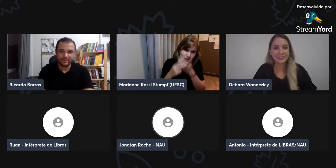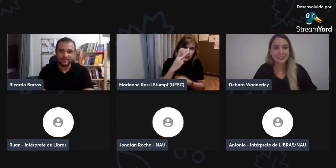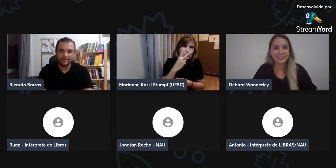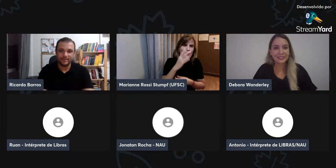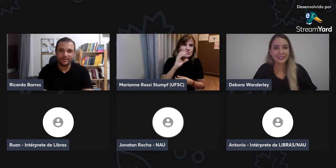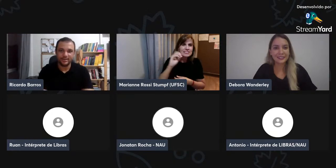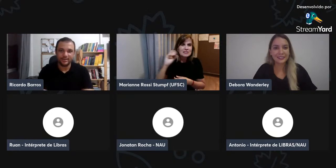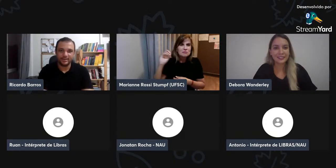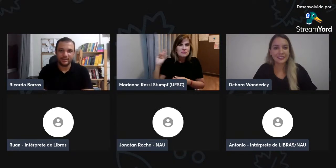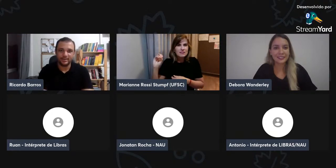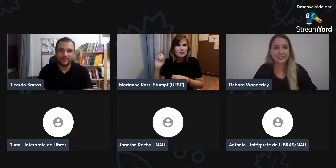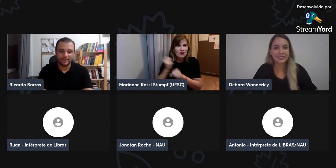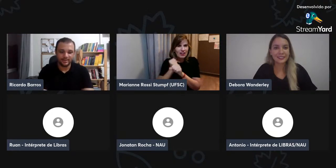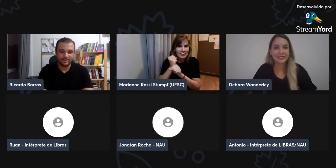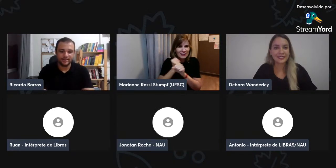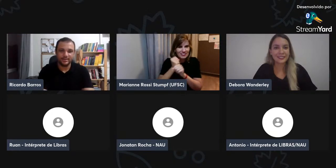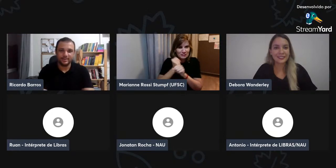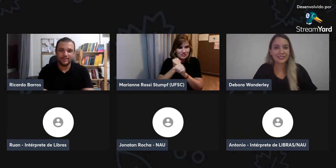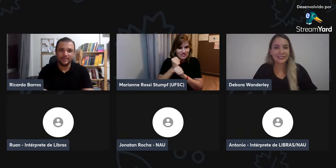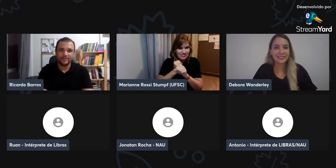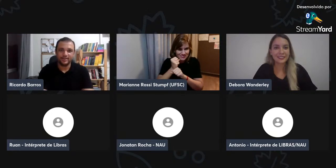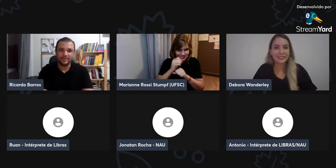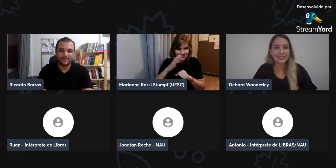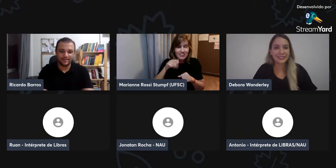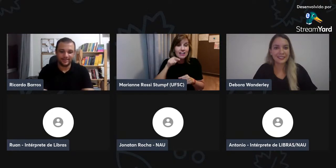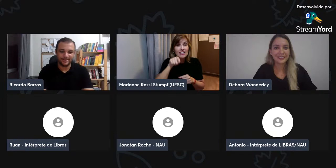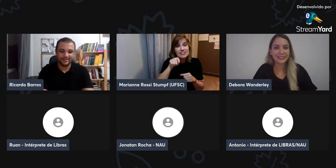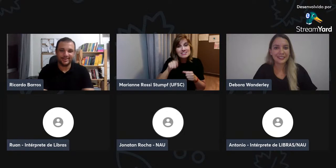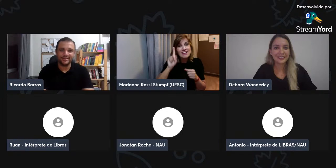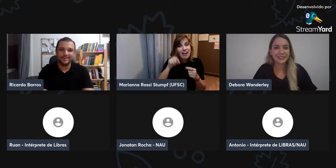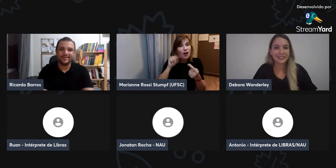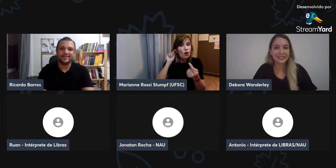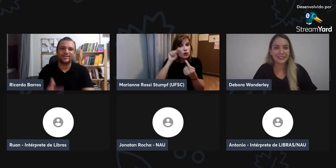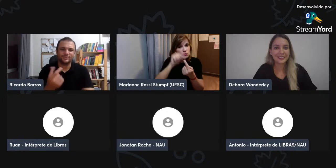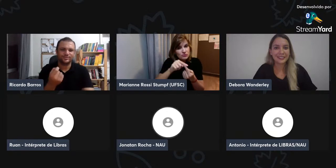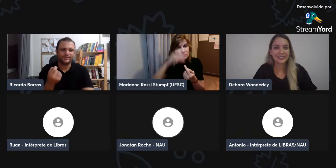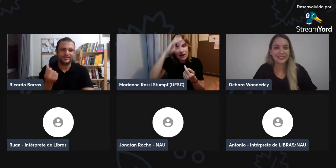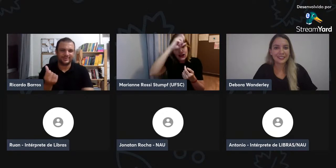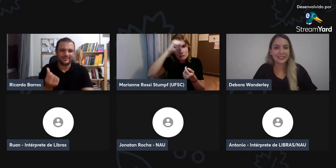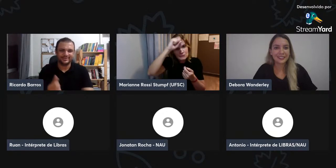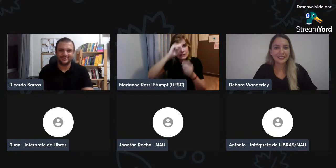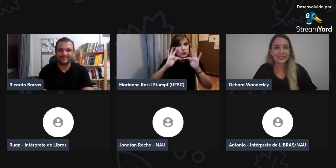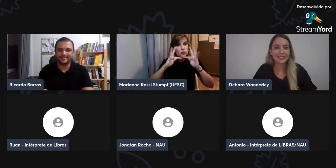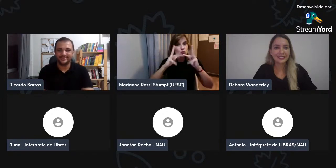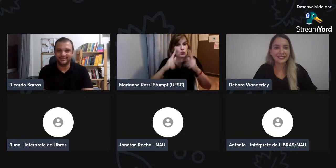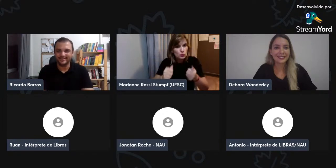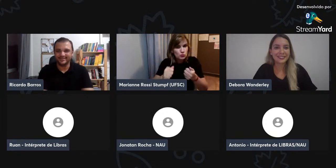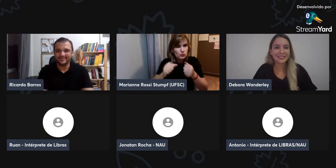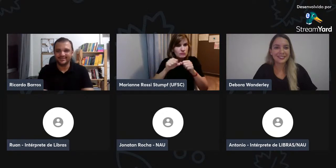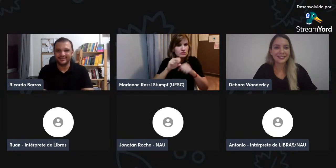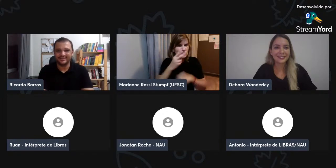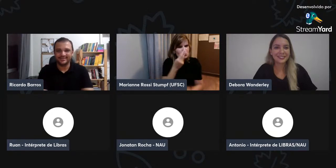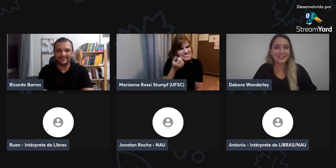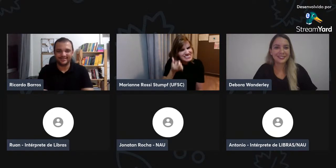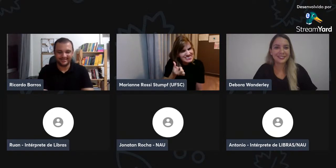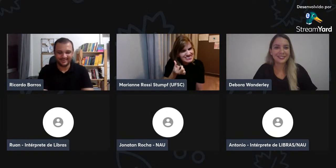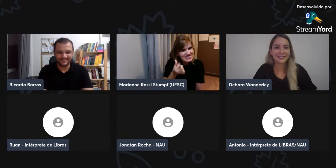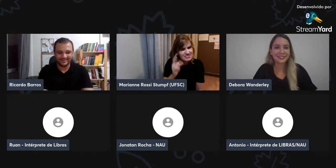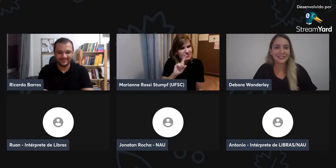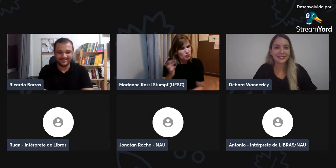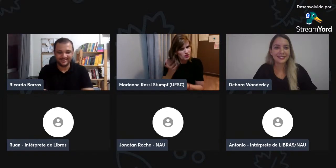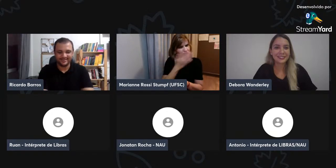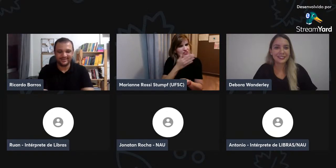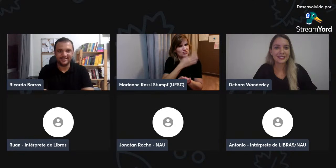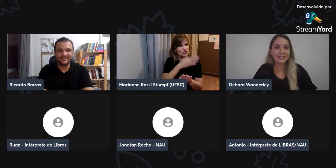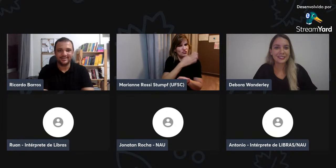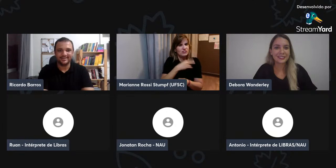sinais, é bem antigo, me recordo, ano 2000, mais ou menos, então... Então...